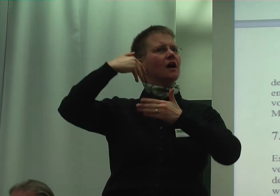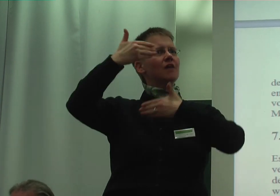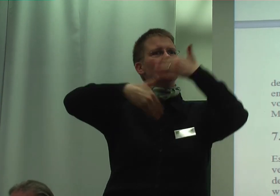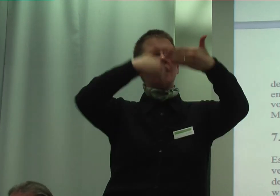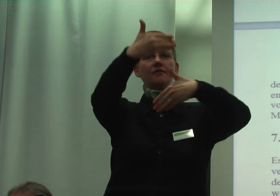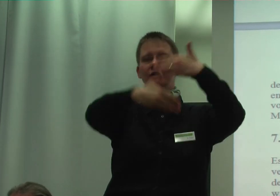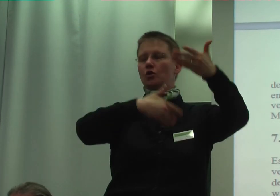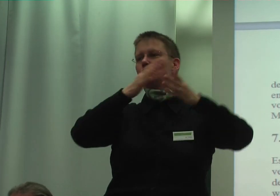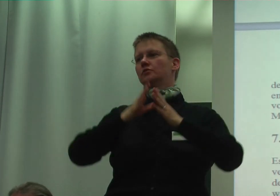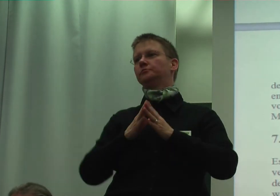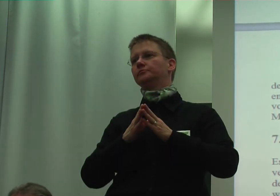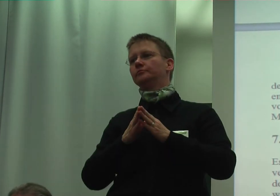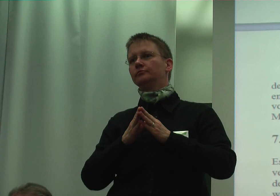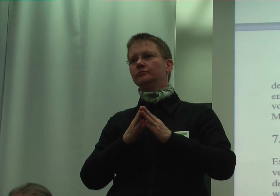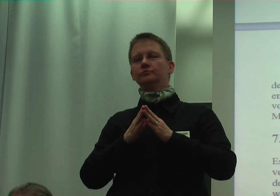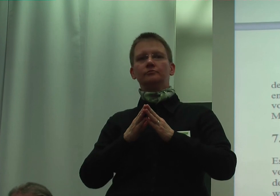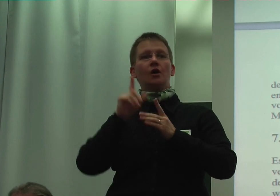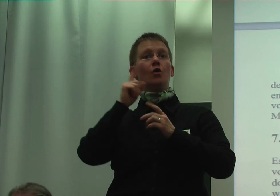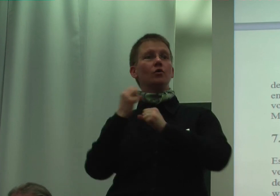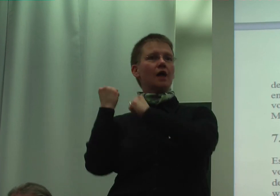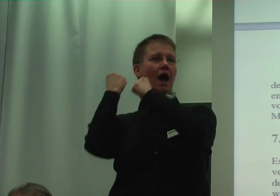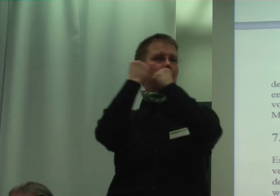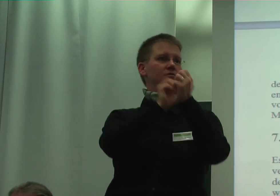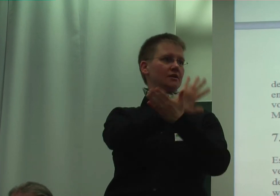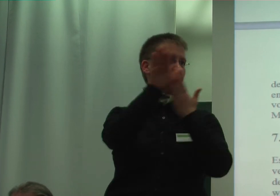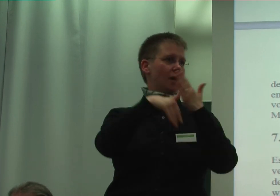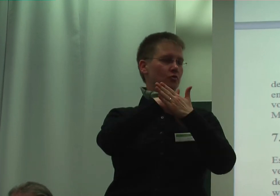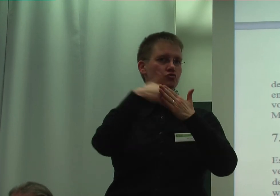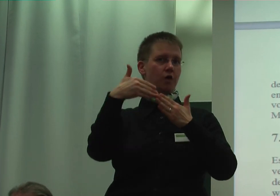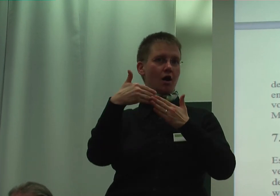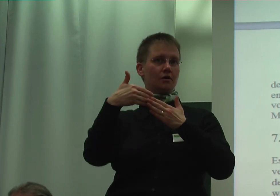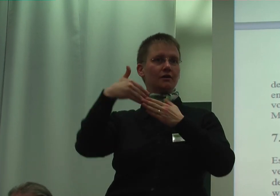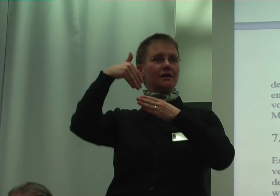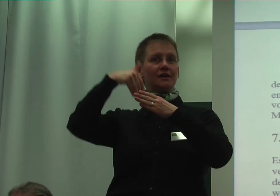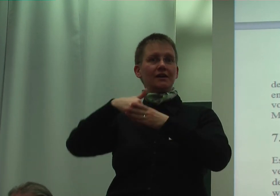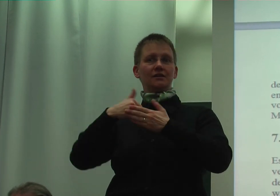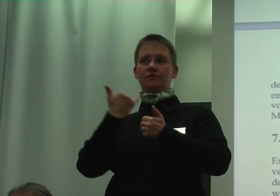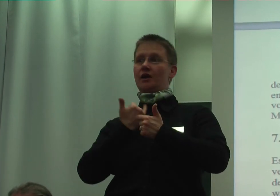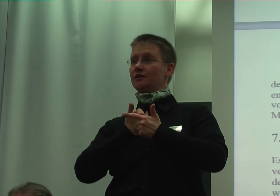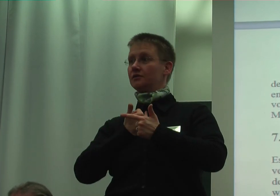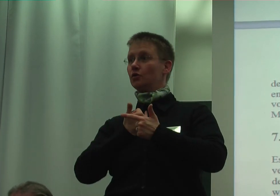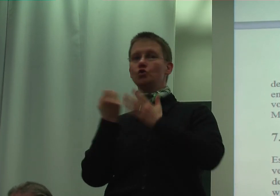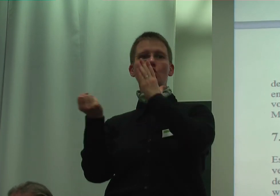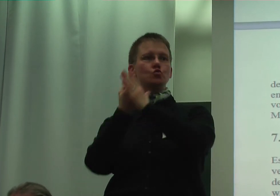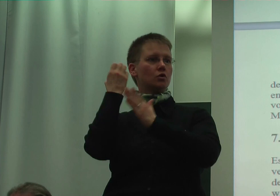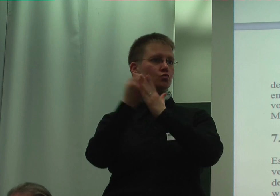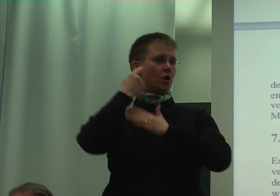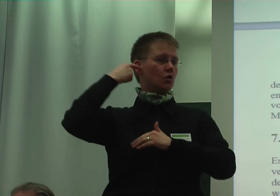unter Einbeziehung von Gebärdensprache, Identität und Kultur, Gehördosen überhaupt